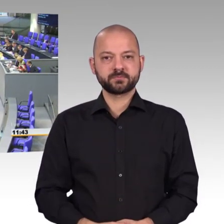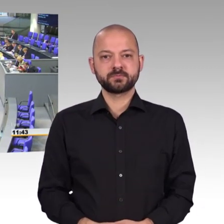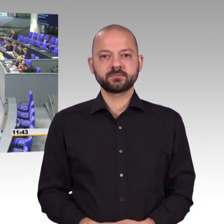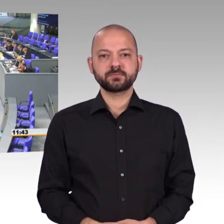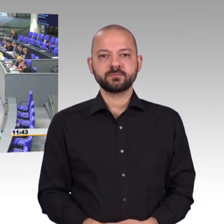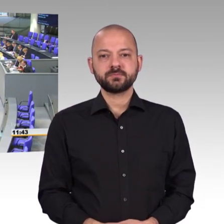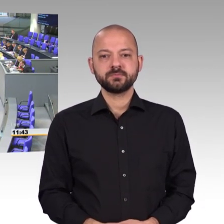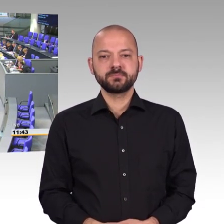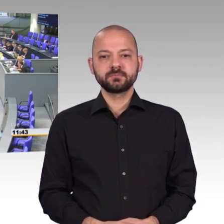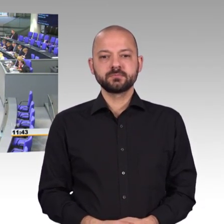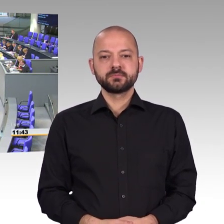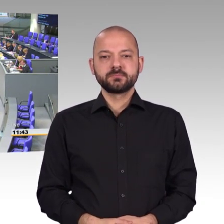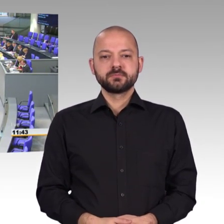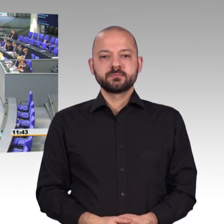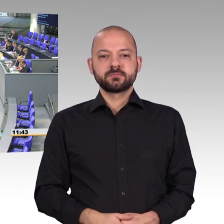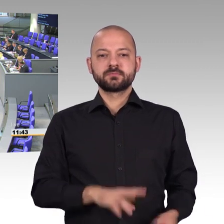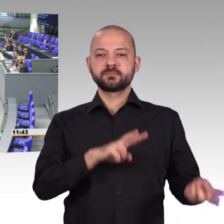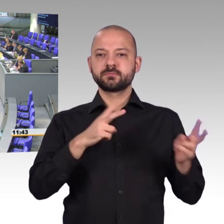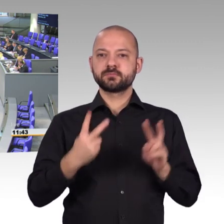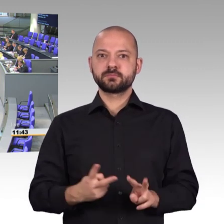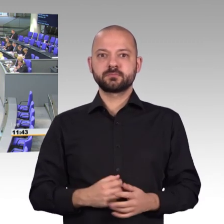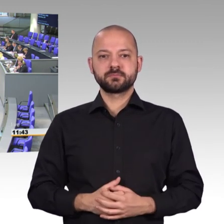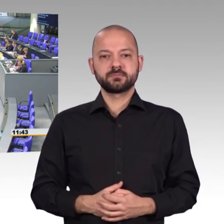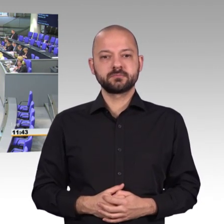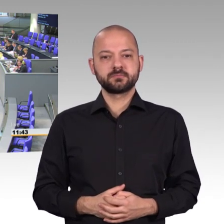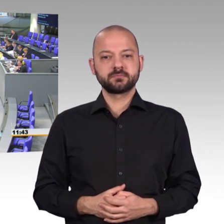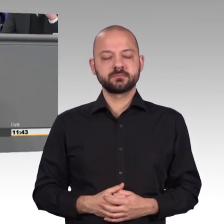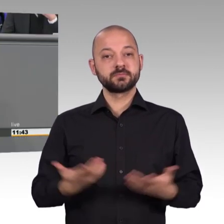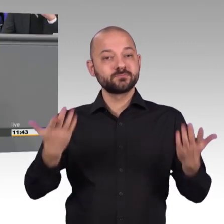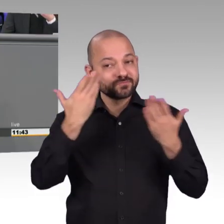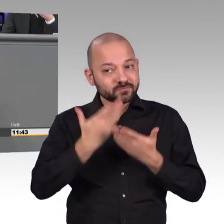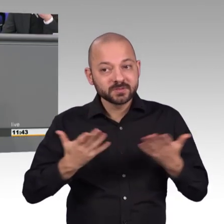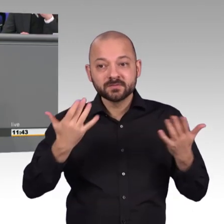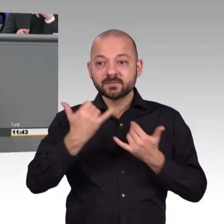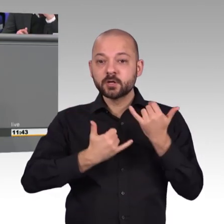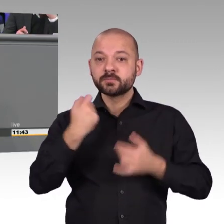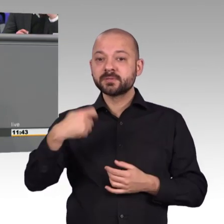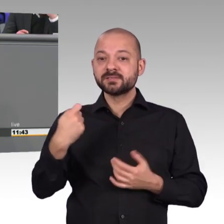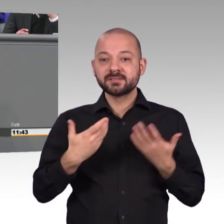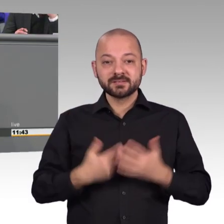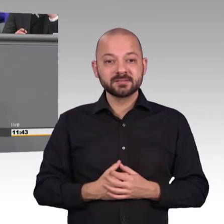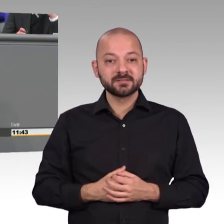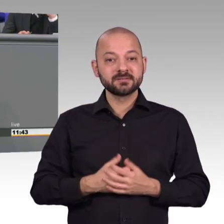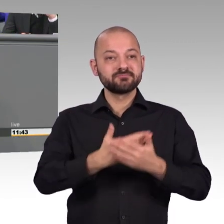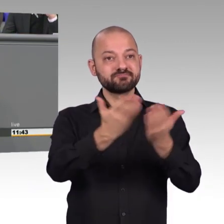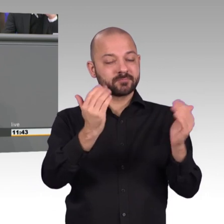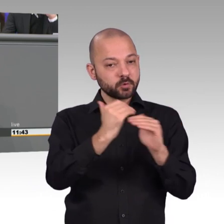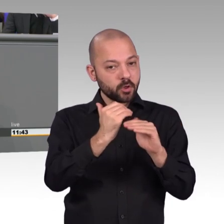Bedrohungen im digitalen Raum wächst und das mittlerweile auch bei der Opposition angekommen ist. Das ist positiv und sehr zu